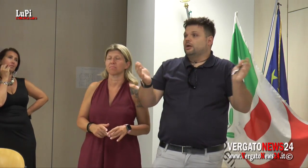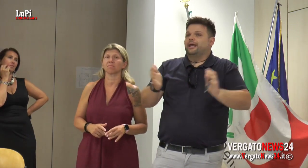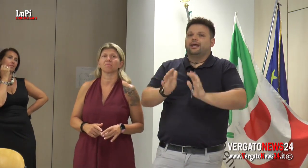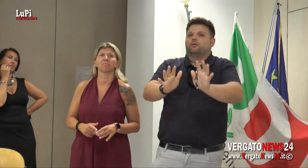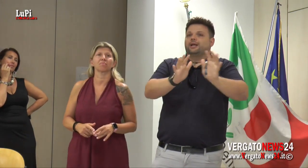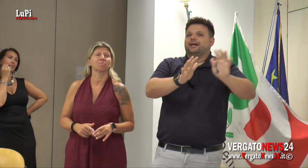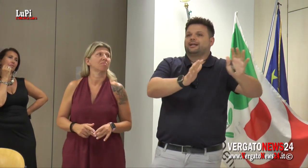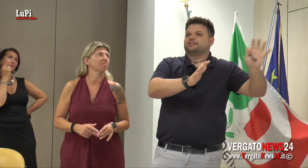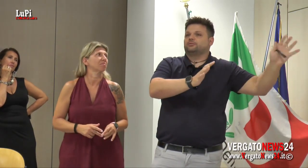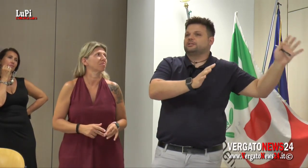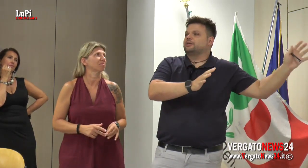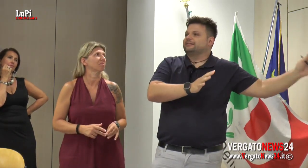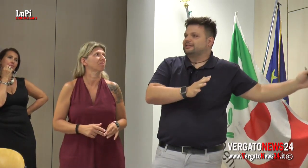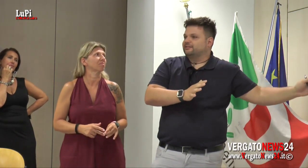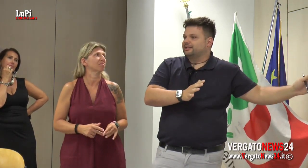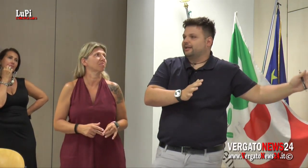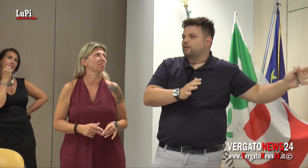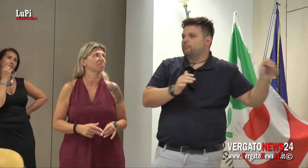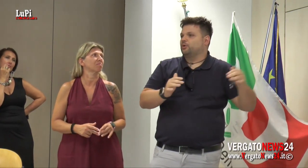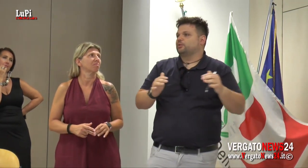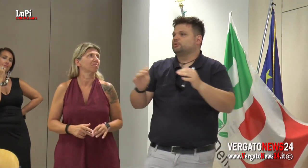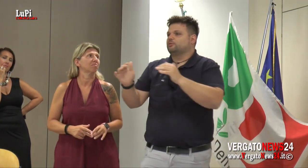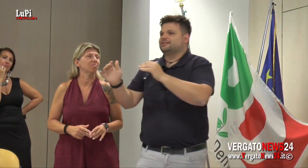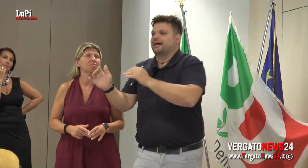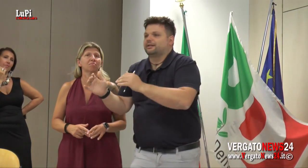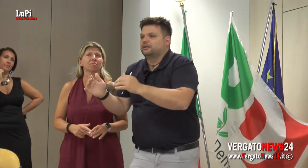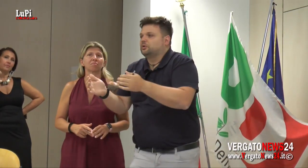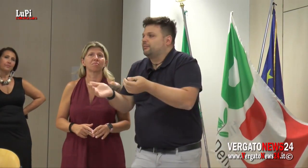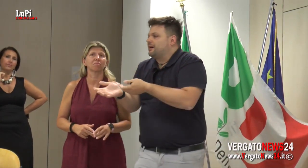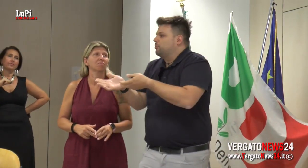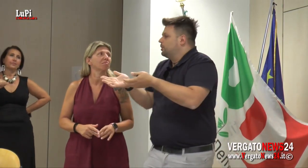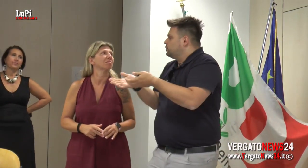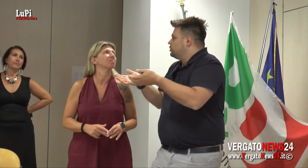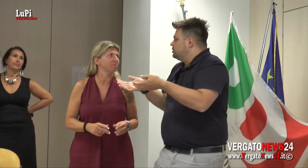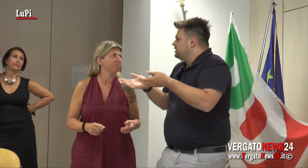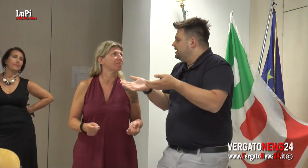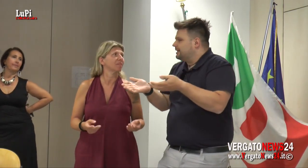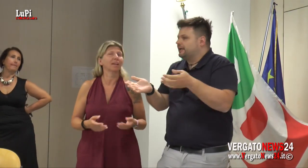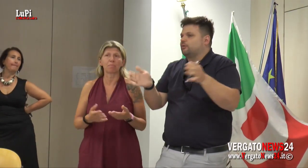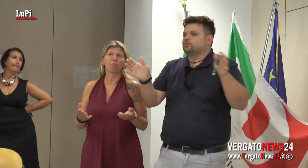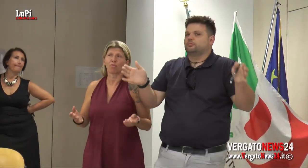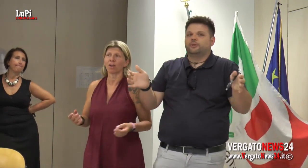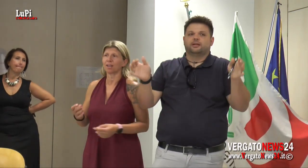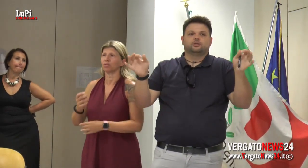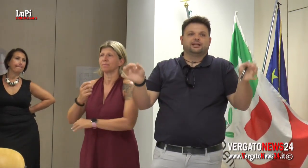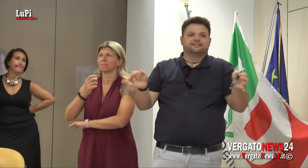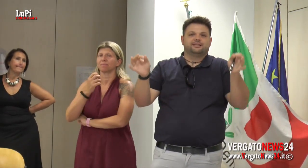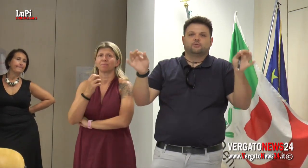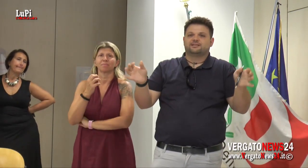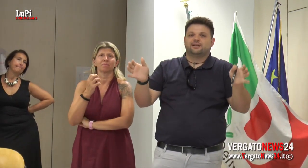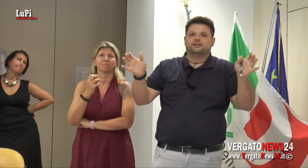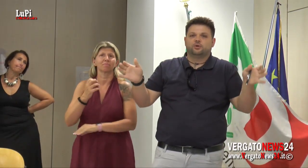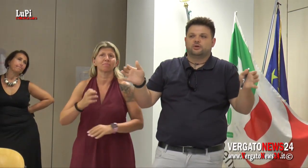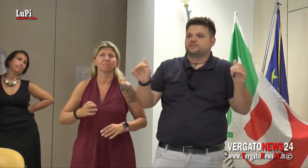e quella era la situazione organizzativa dell'epoca. Poi in tutti questi anni noi abbiamo un po' l'orgoglio di dire che in questo momento nell